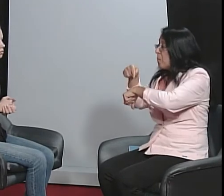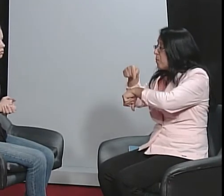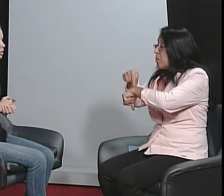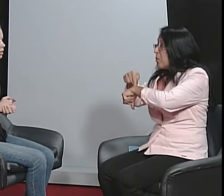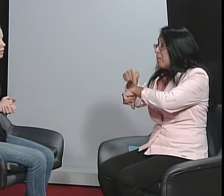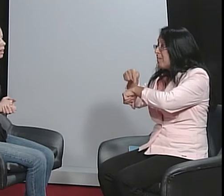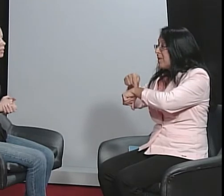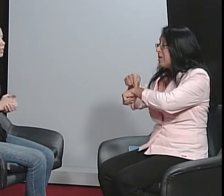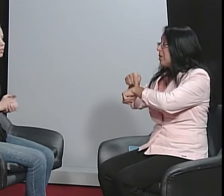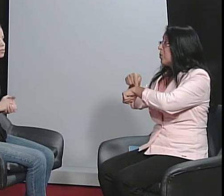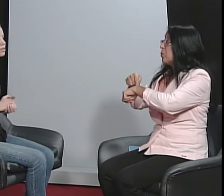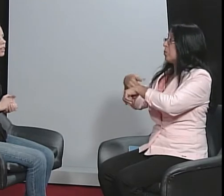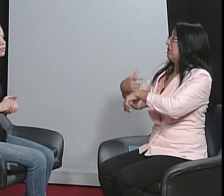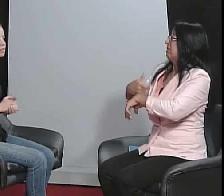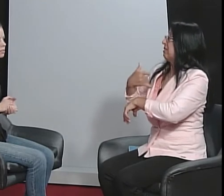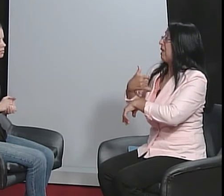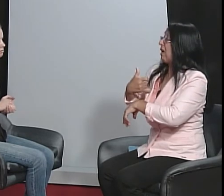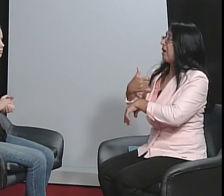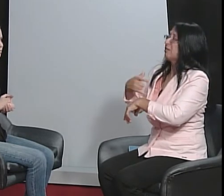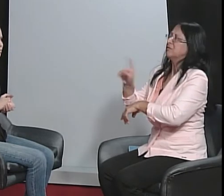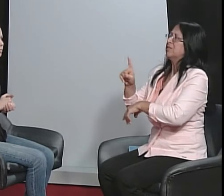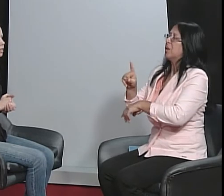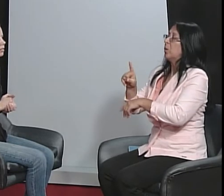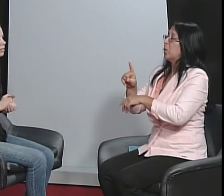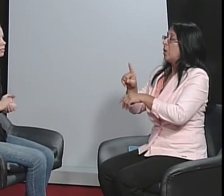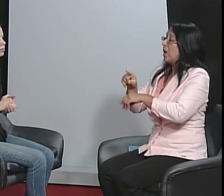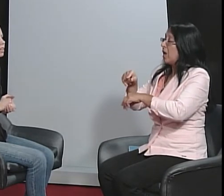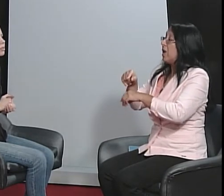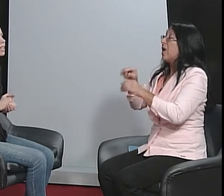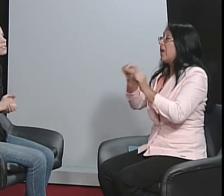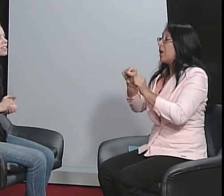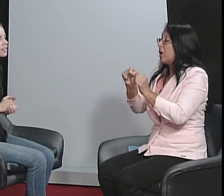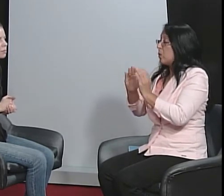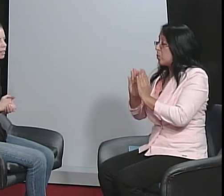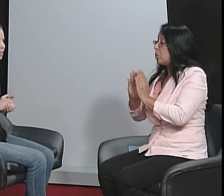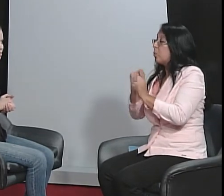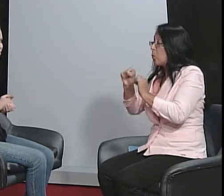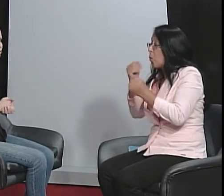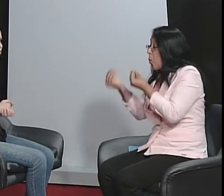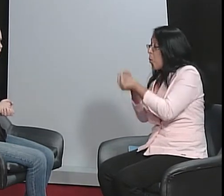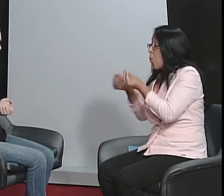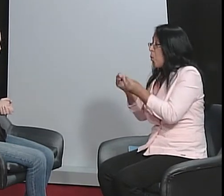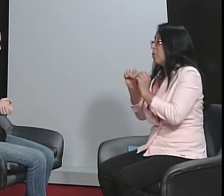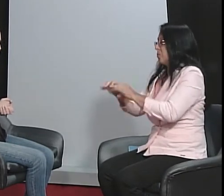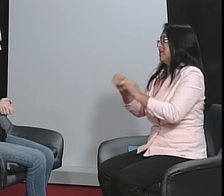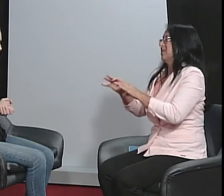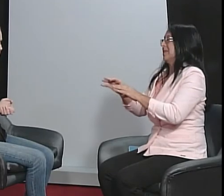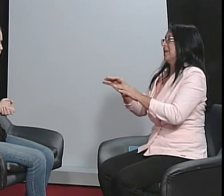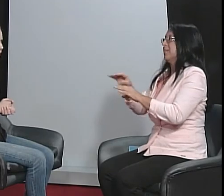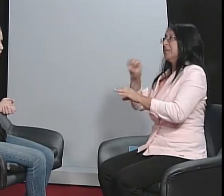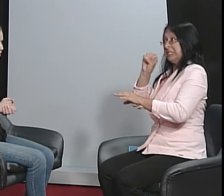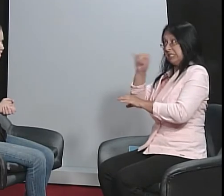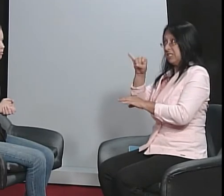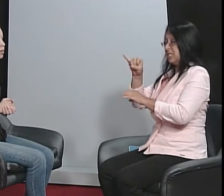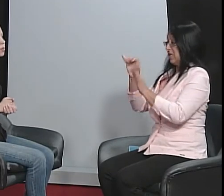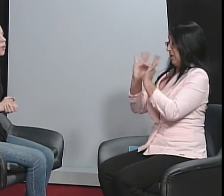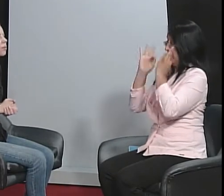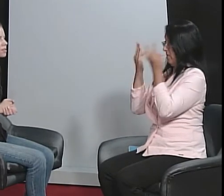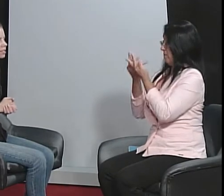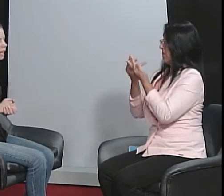e daí os filhos não têm uma idade certa de aprender as línguas diferentes. Não tem um como ensinar,